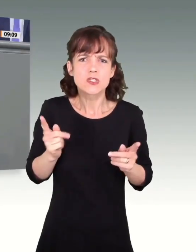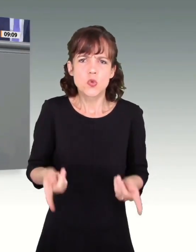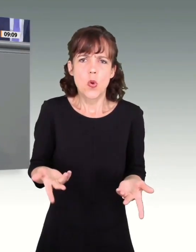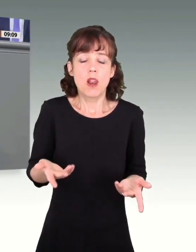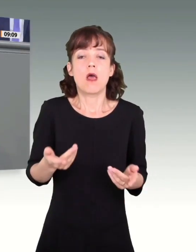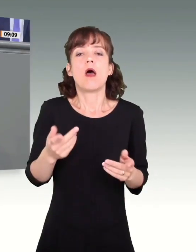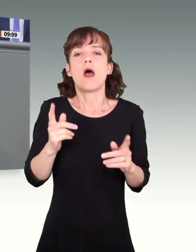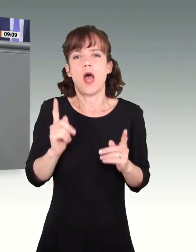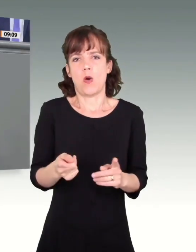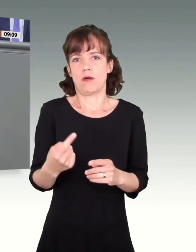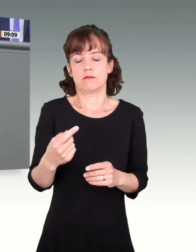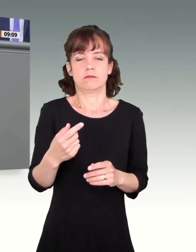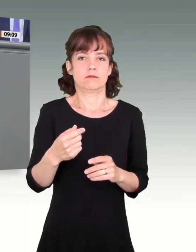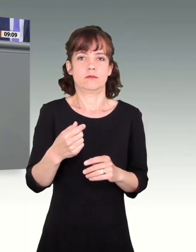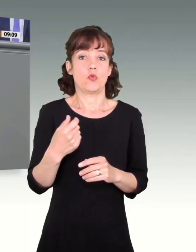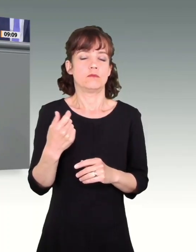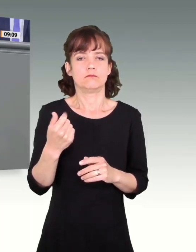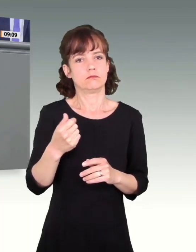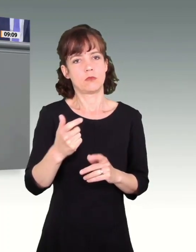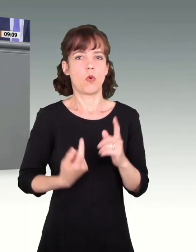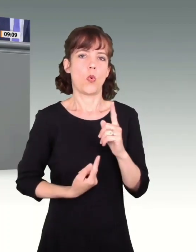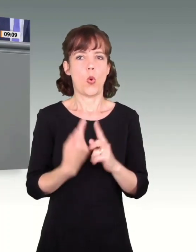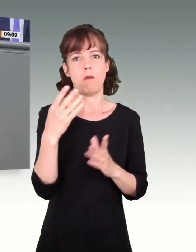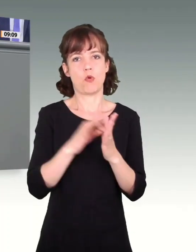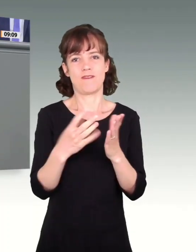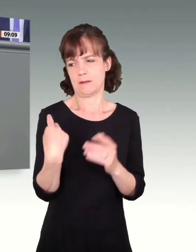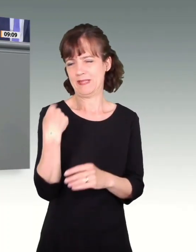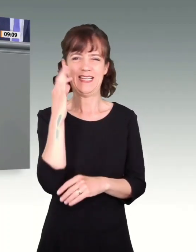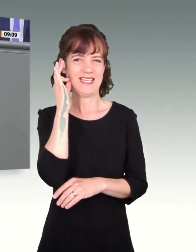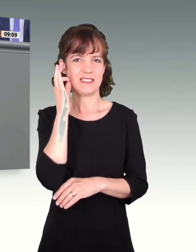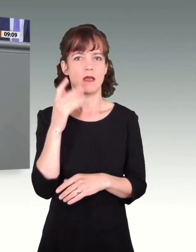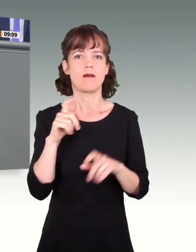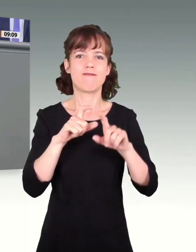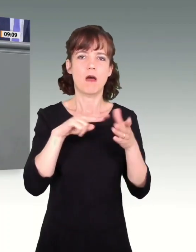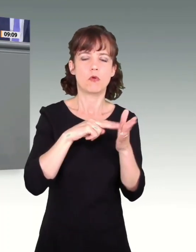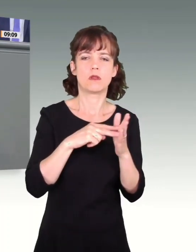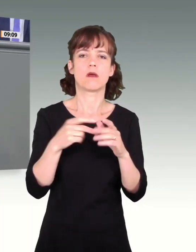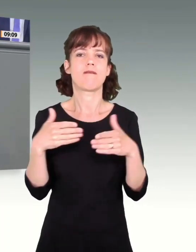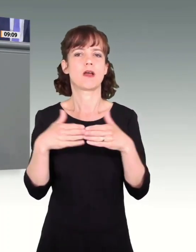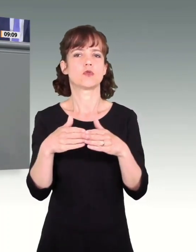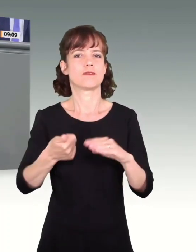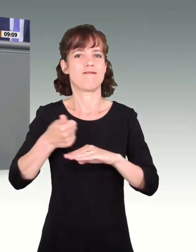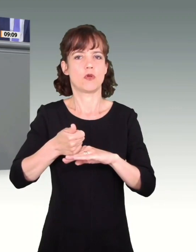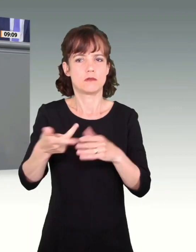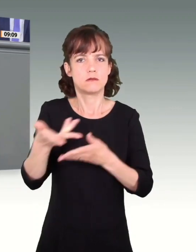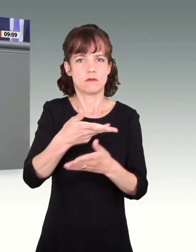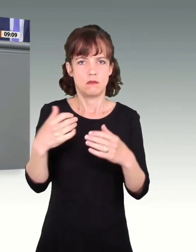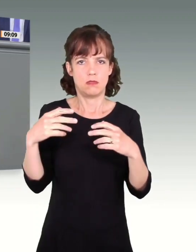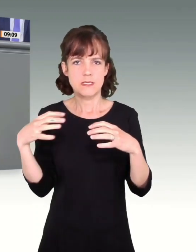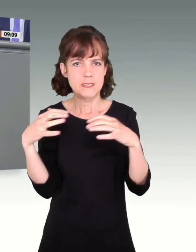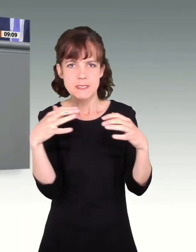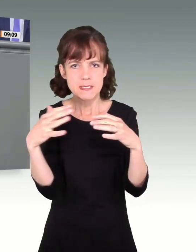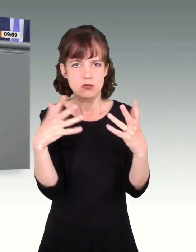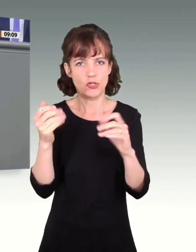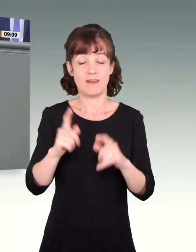Spitze war dann am vergangenen Dienstag, wo sich die Fachpolitiker und die Fraktionsvorsitzenden nicht verständigen konnten. Dann kommen die